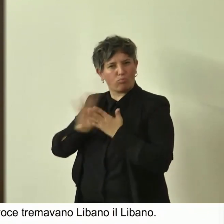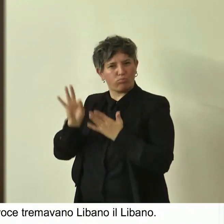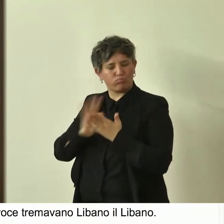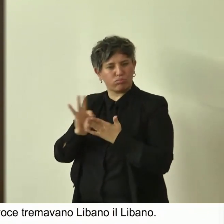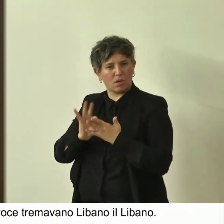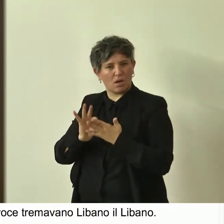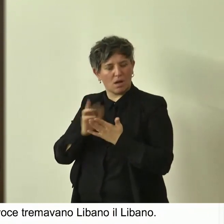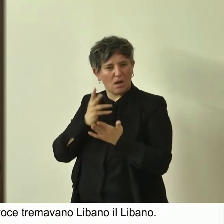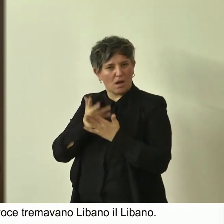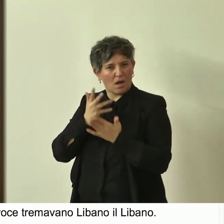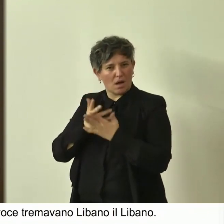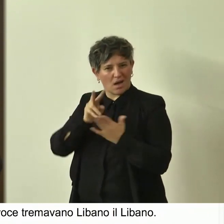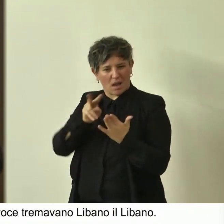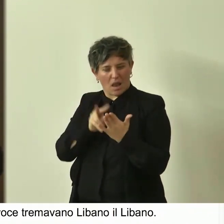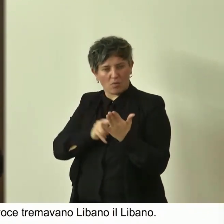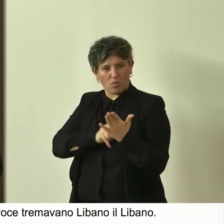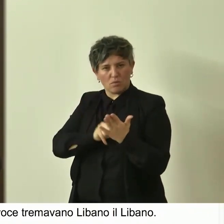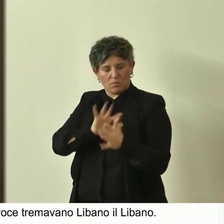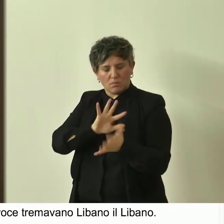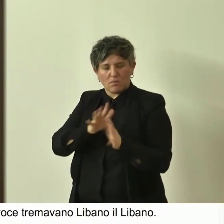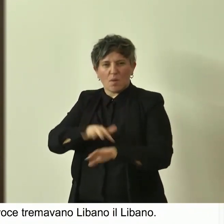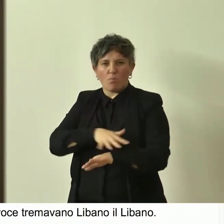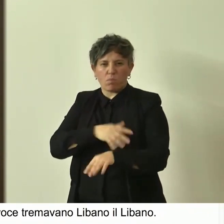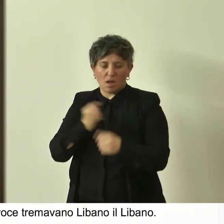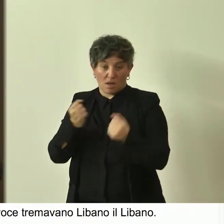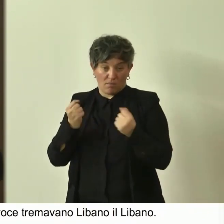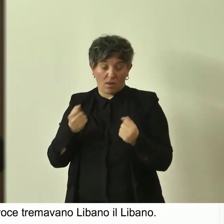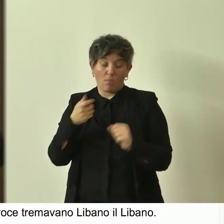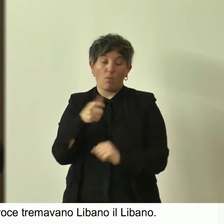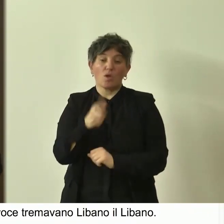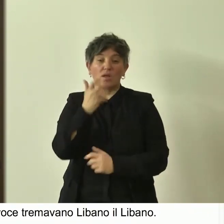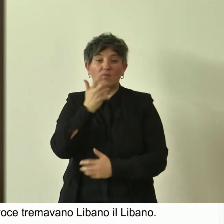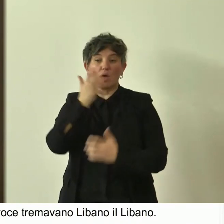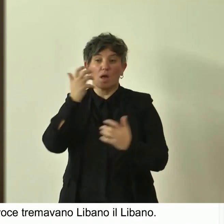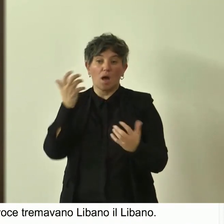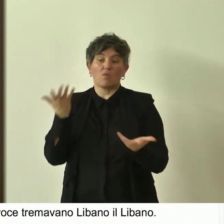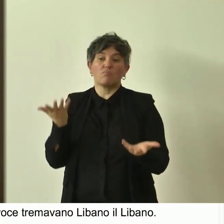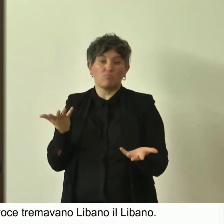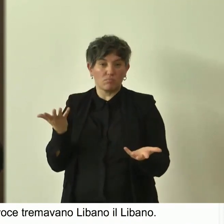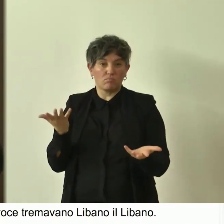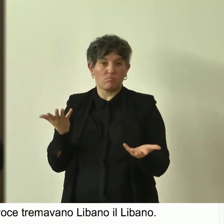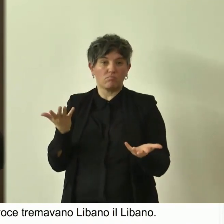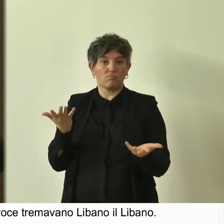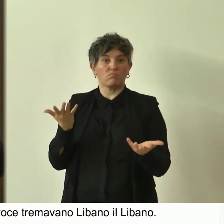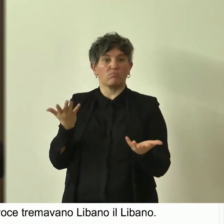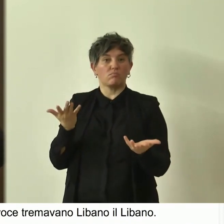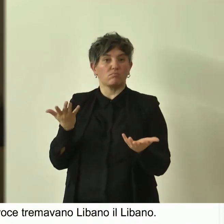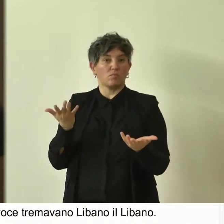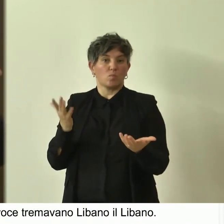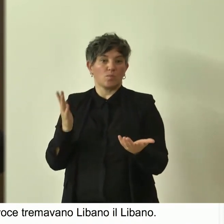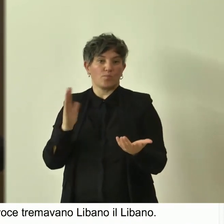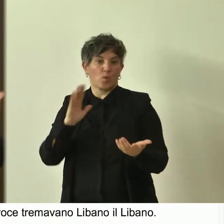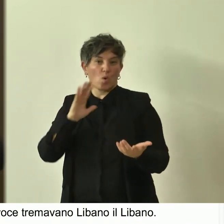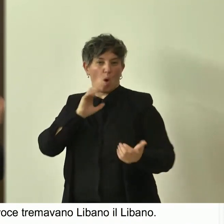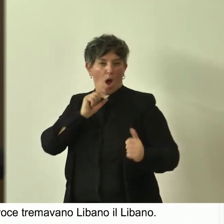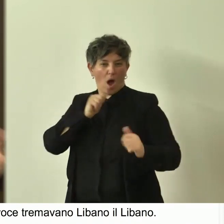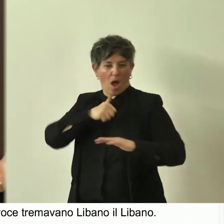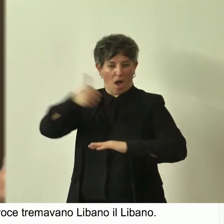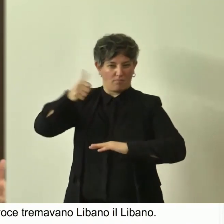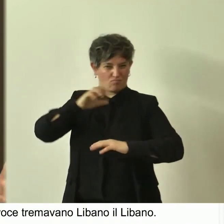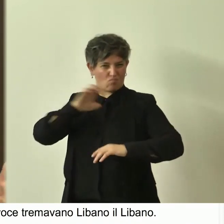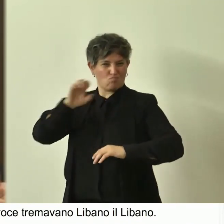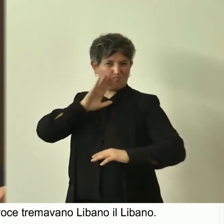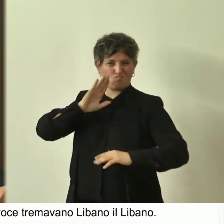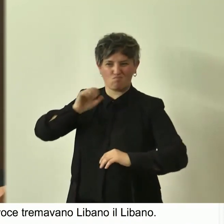brividi. Fa venire i brividi perché è chiaro che il gesto di imperio dell'eroe è quello di